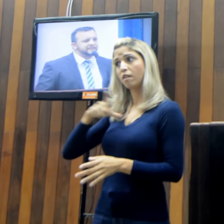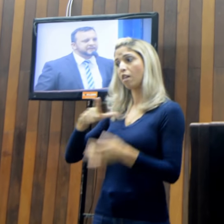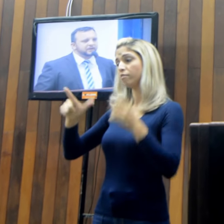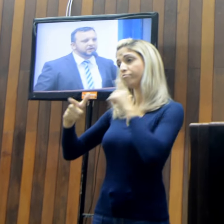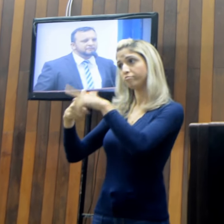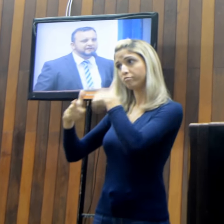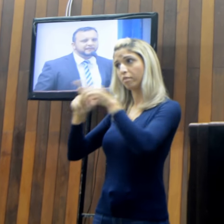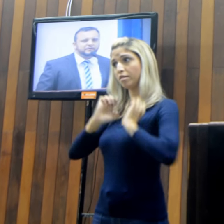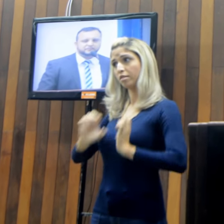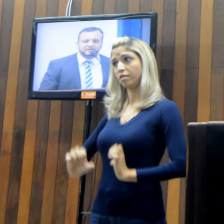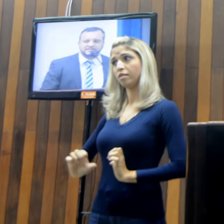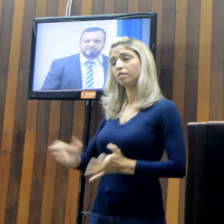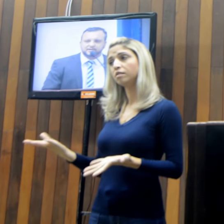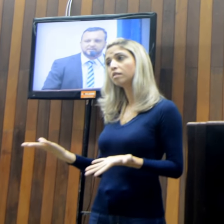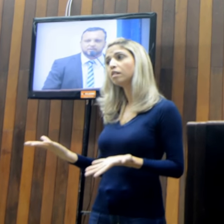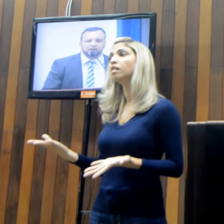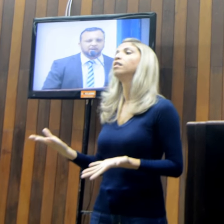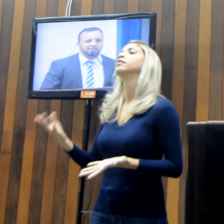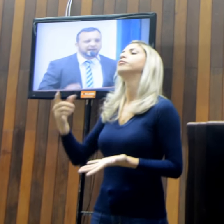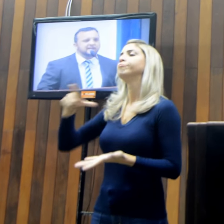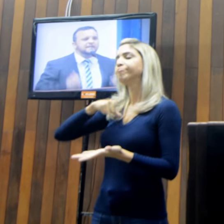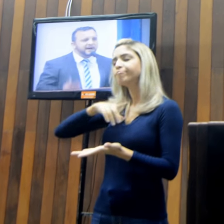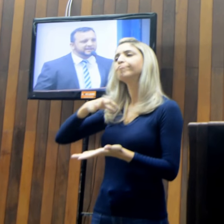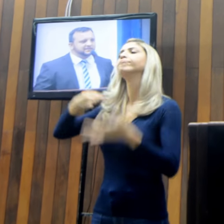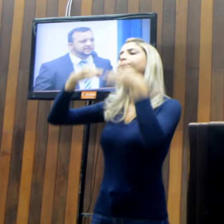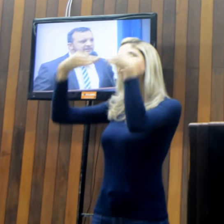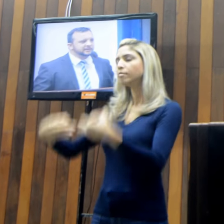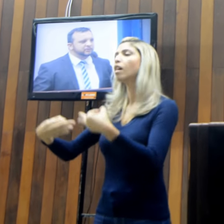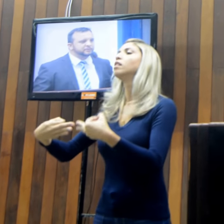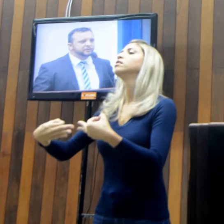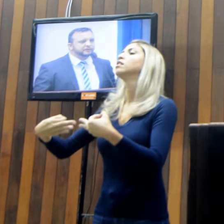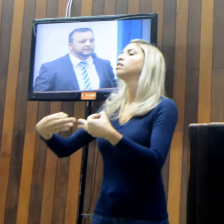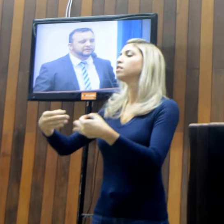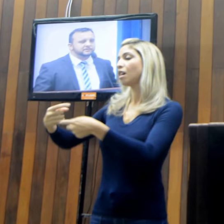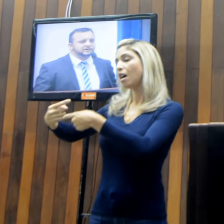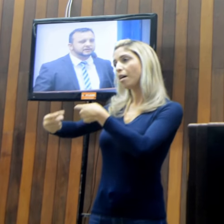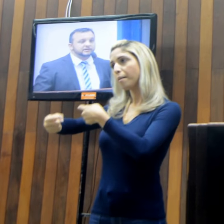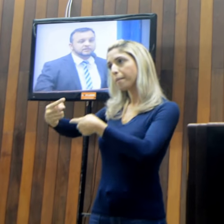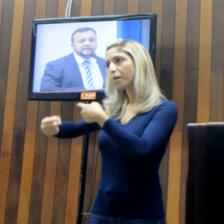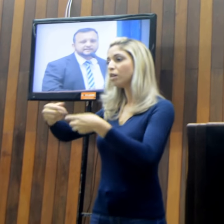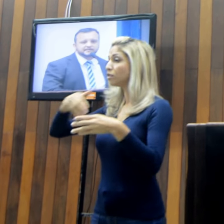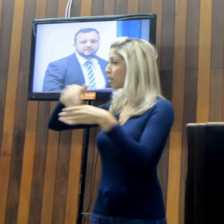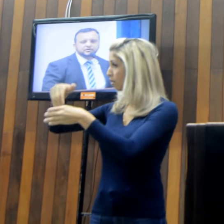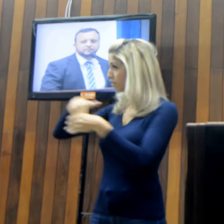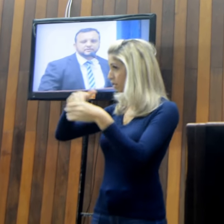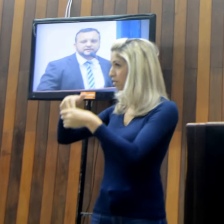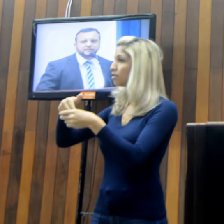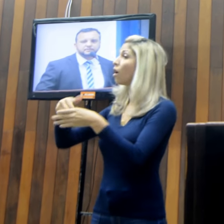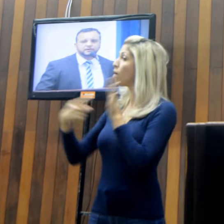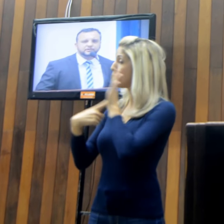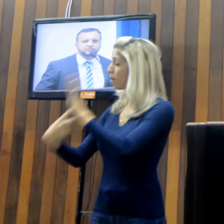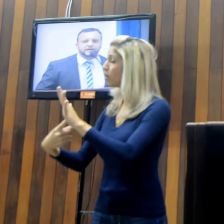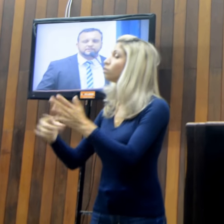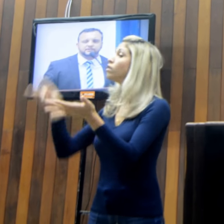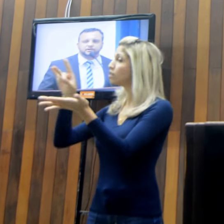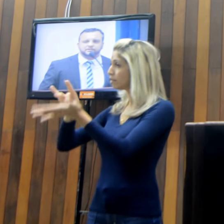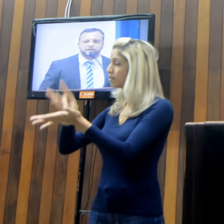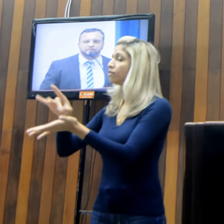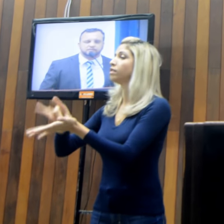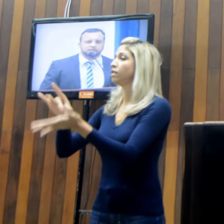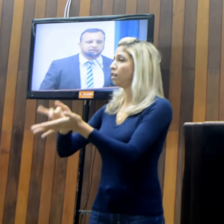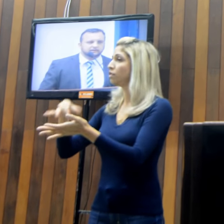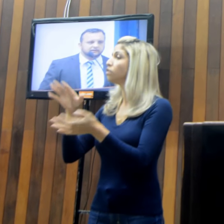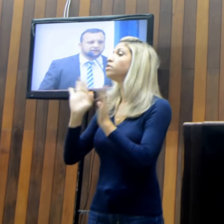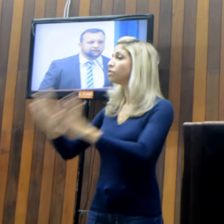obviamente o processo eleitoral revela ainda mais os problemas que já existem no processo político e é isso que nós